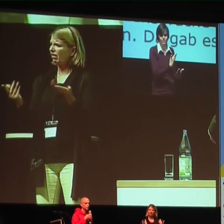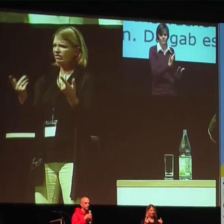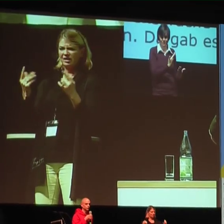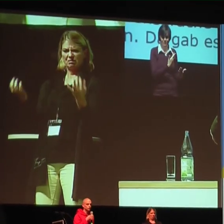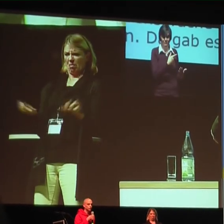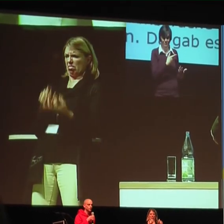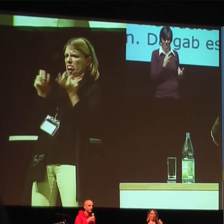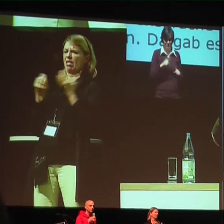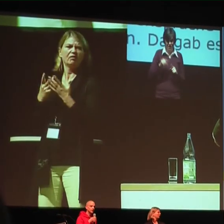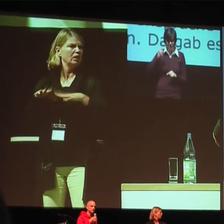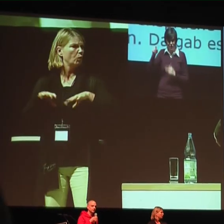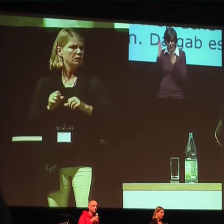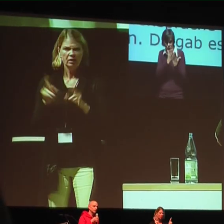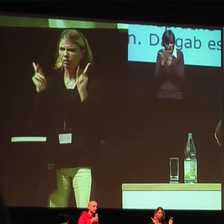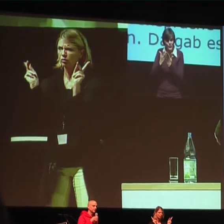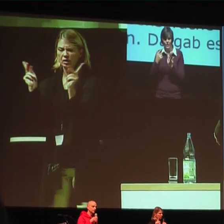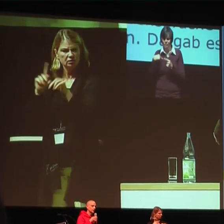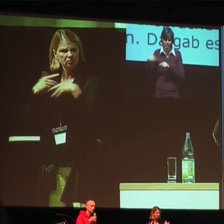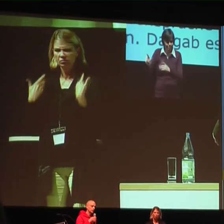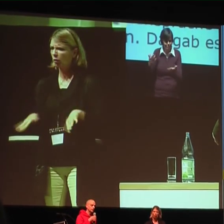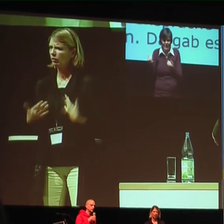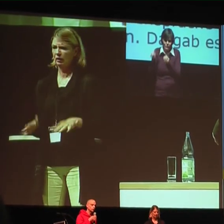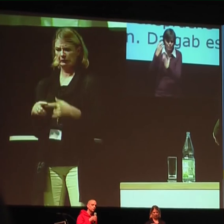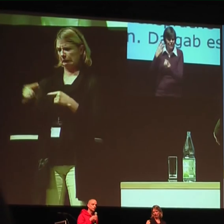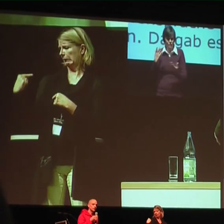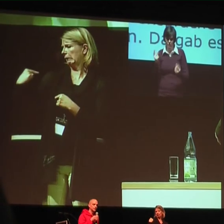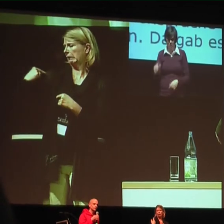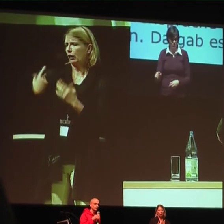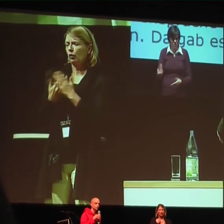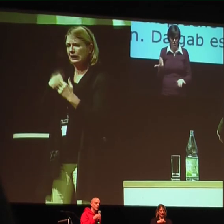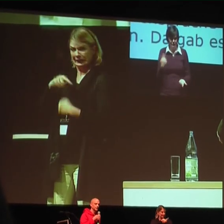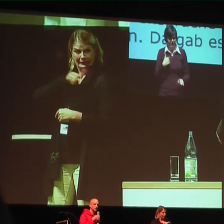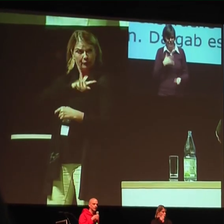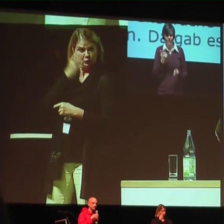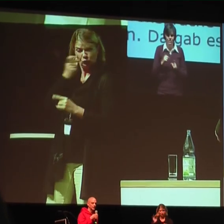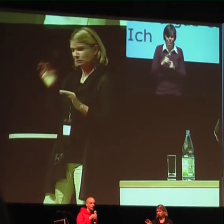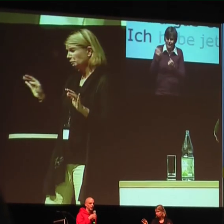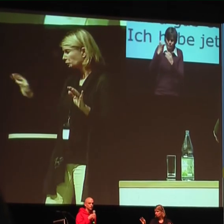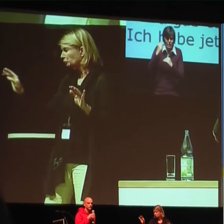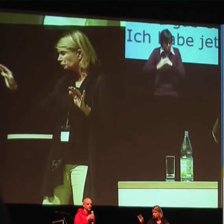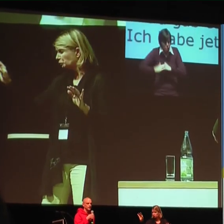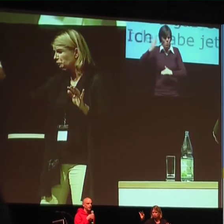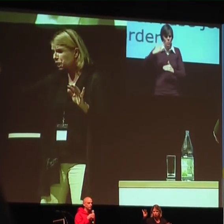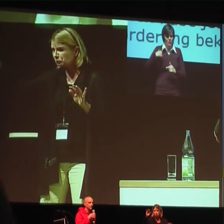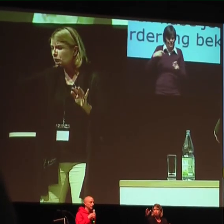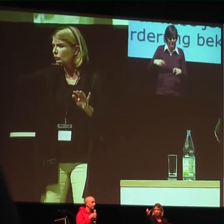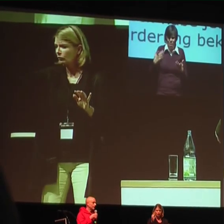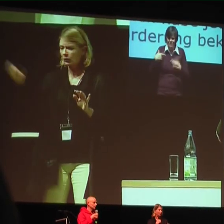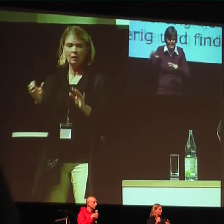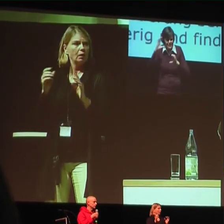durchgeführt wurden. Da haben wir erst jetzt selber neu eine suchen müssen. Wir hatten dort über ein Jahr lang aus Versehen LPG gelernt irgendwie,